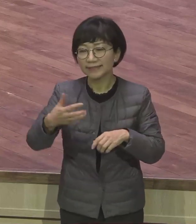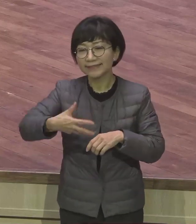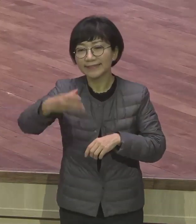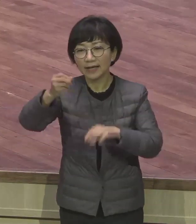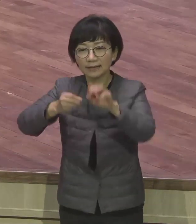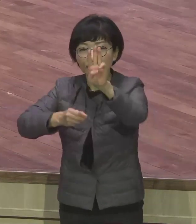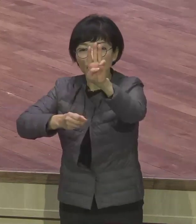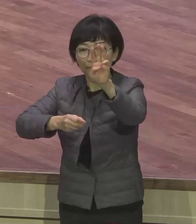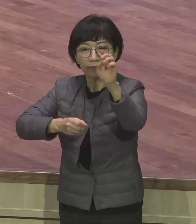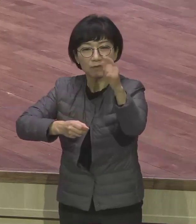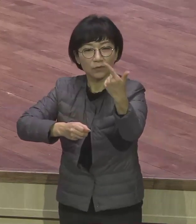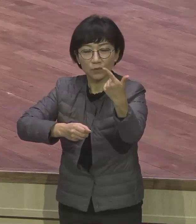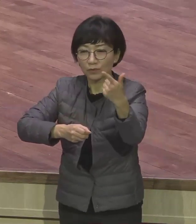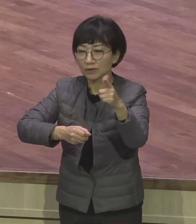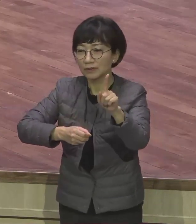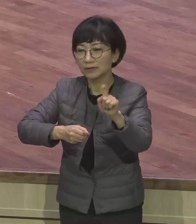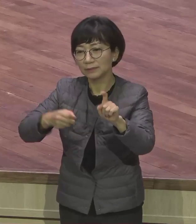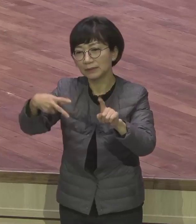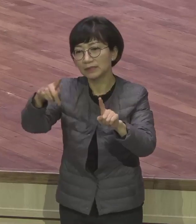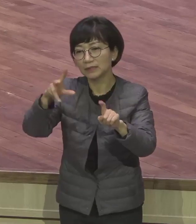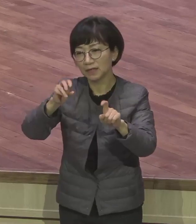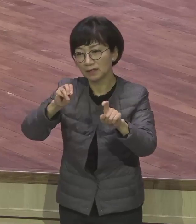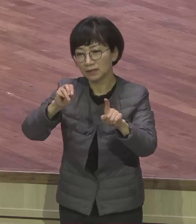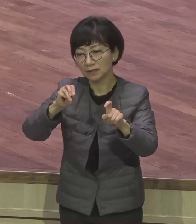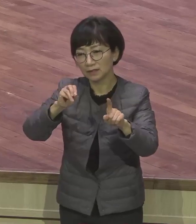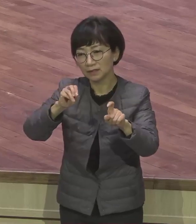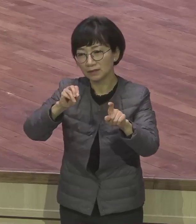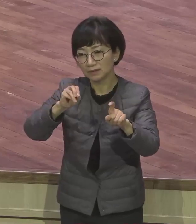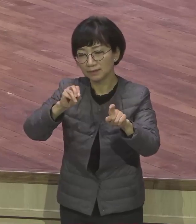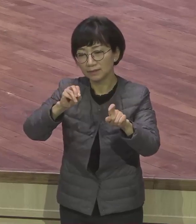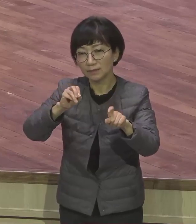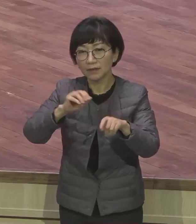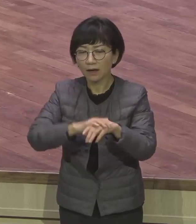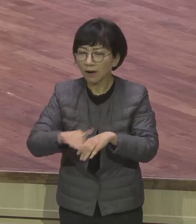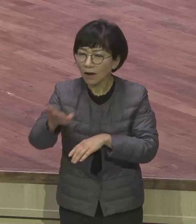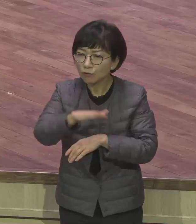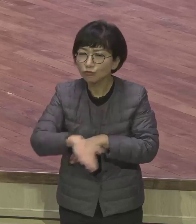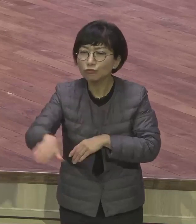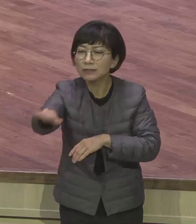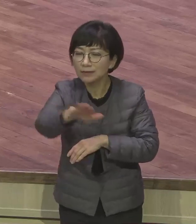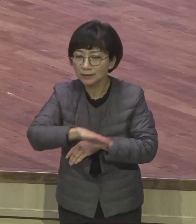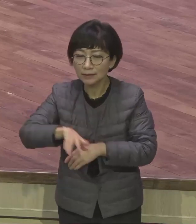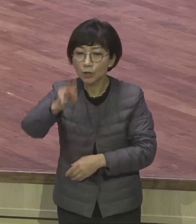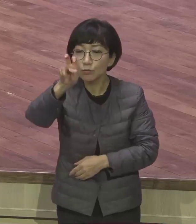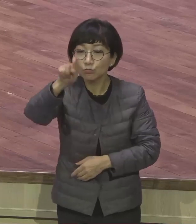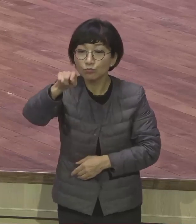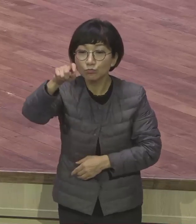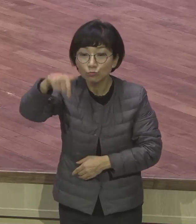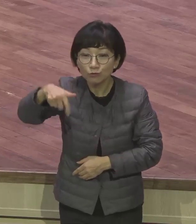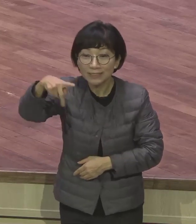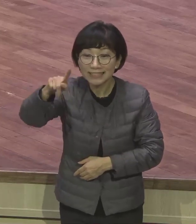3장 11장이에요 우리의 묵상은 뭐요 사전기 1장 1절 3절 8절이에요